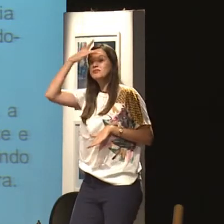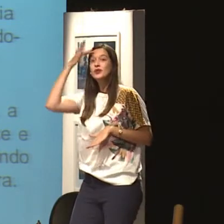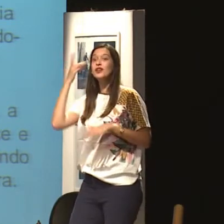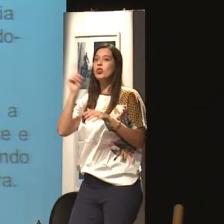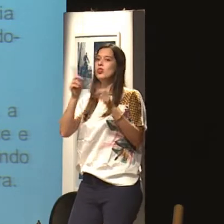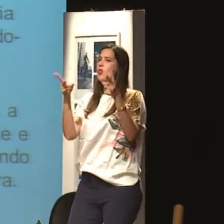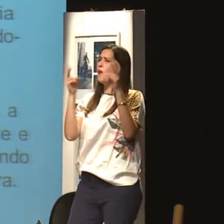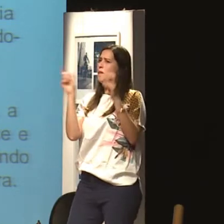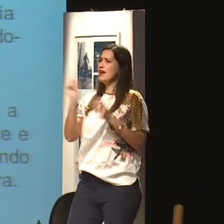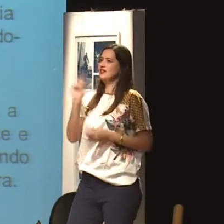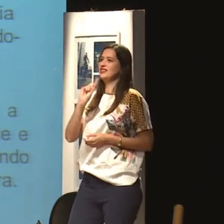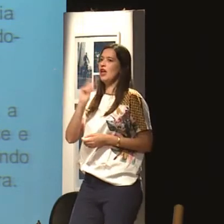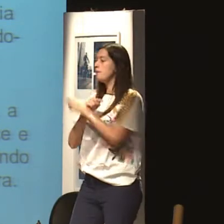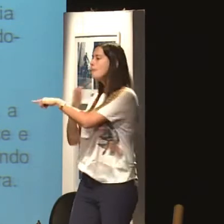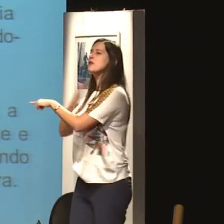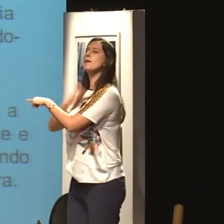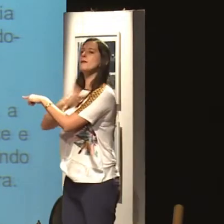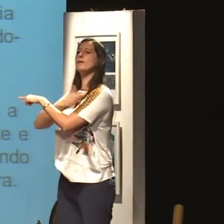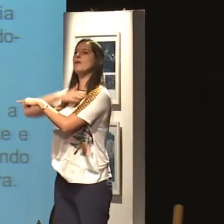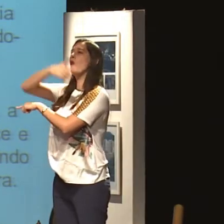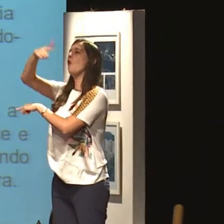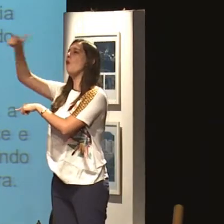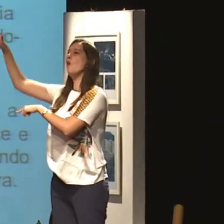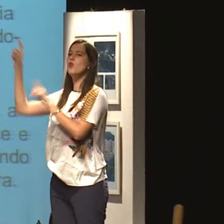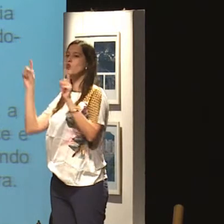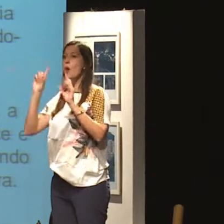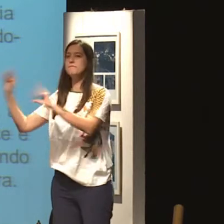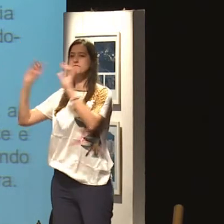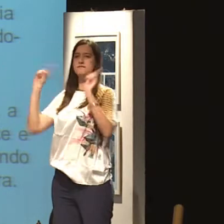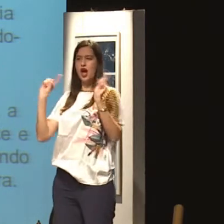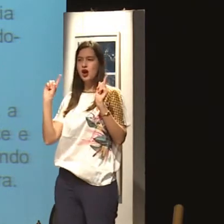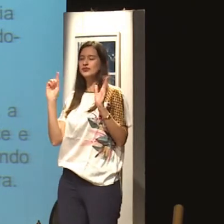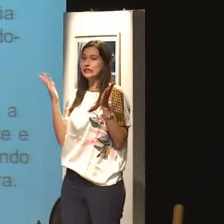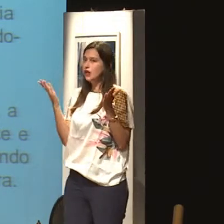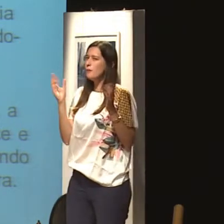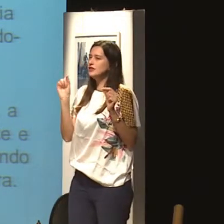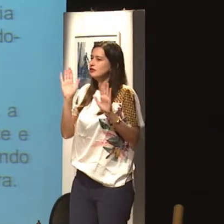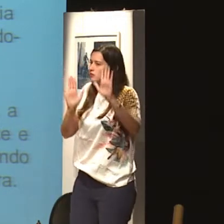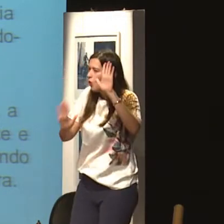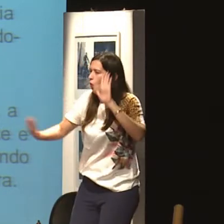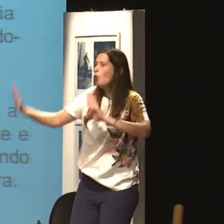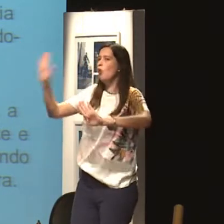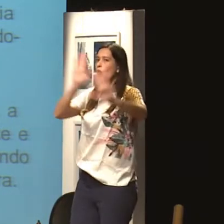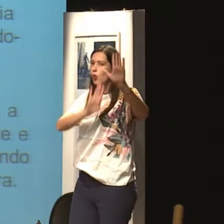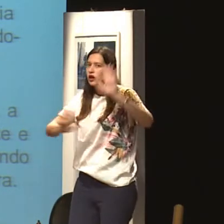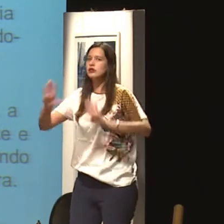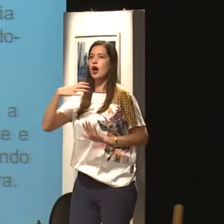É denso? E, às vezes, as pessoas não percebem. É muito sutil, ai, não mexe, não, é minha